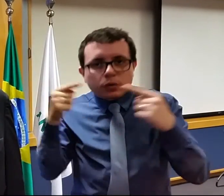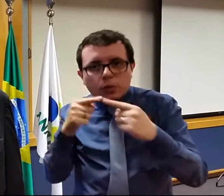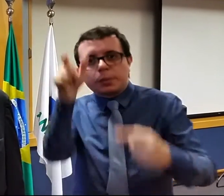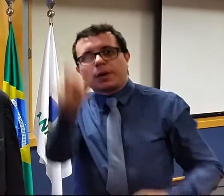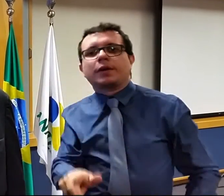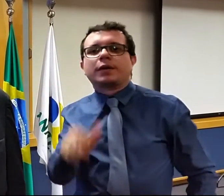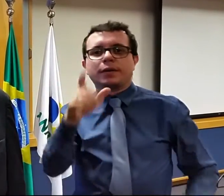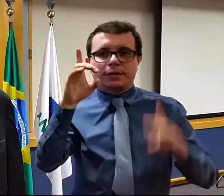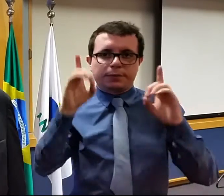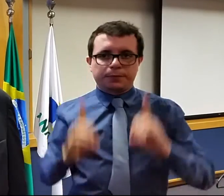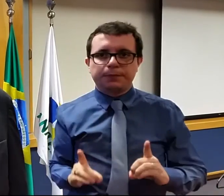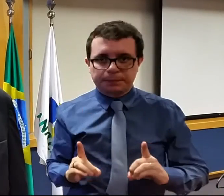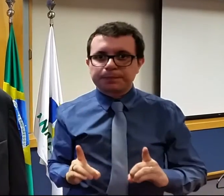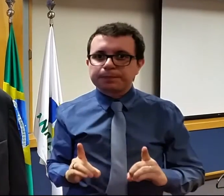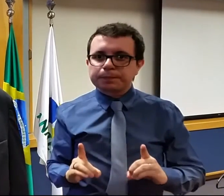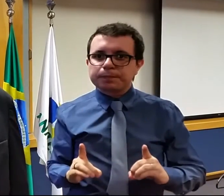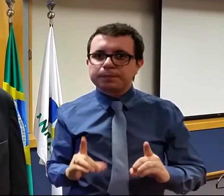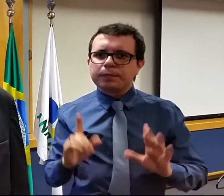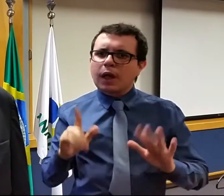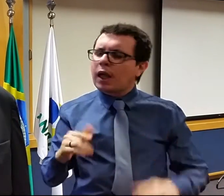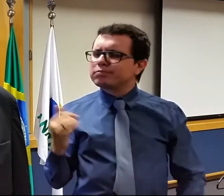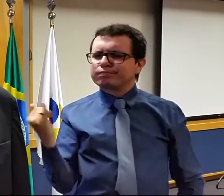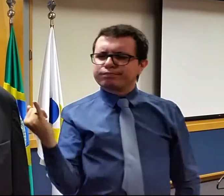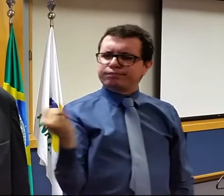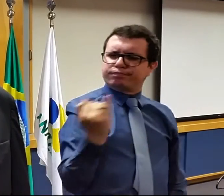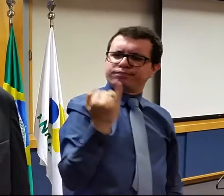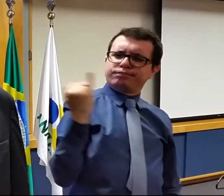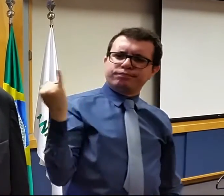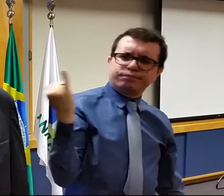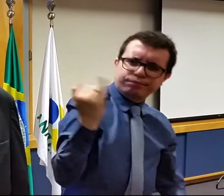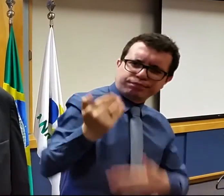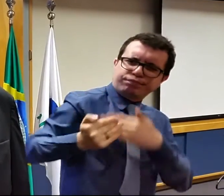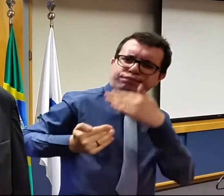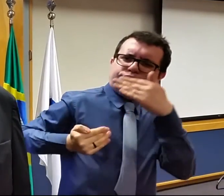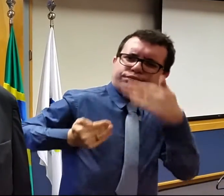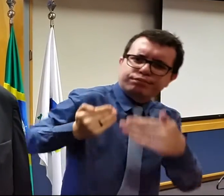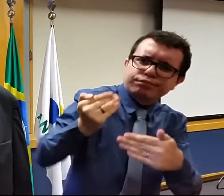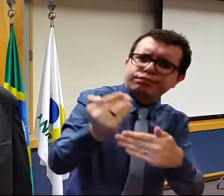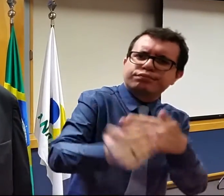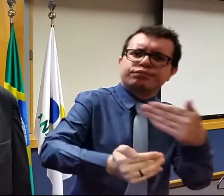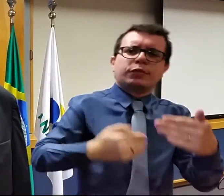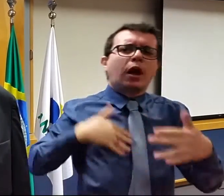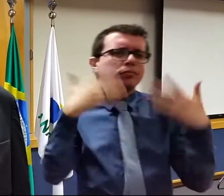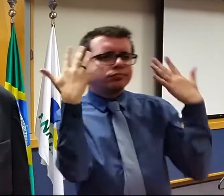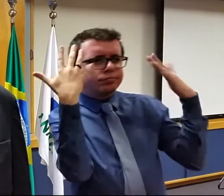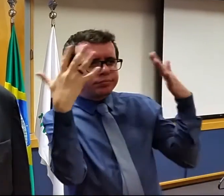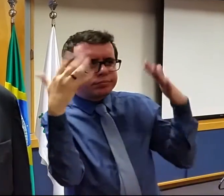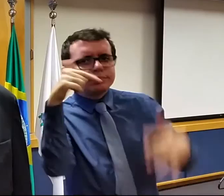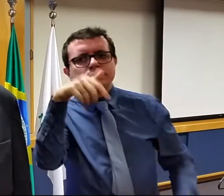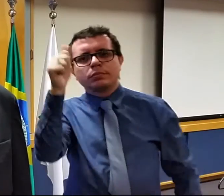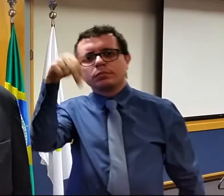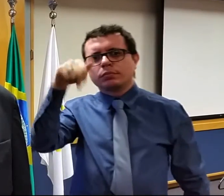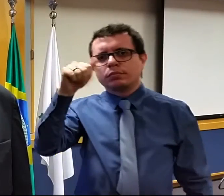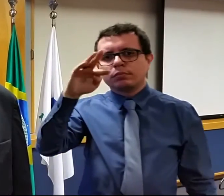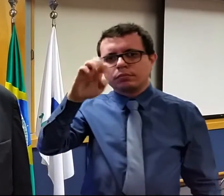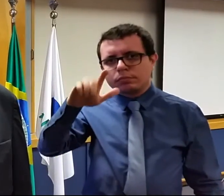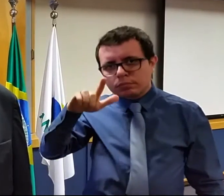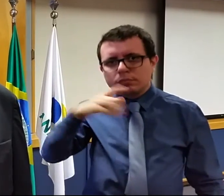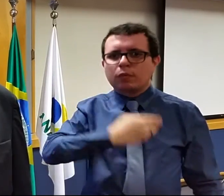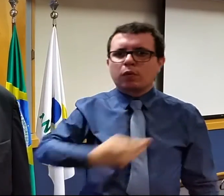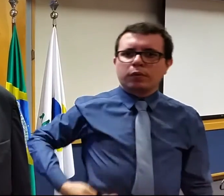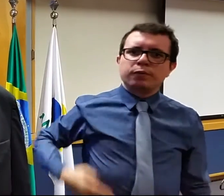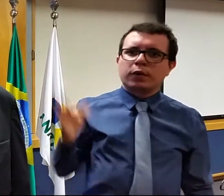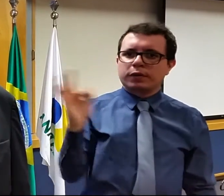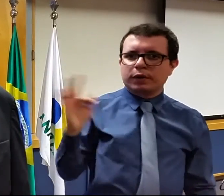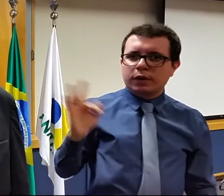Então, é um passo muito grande, né, a Anatel de parabéns, governo federal, nós